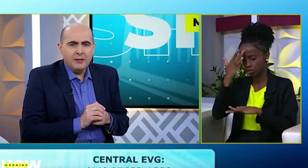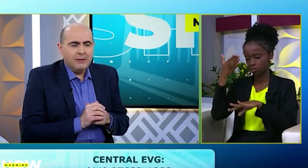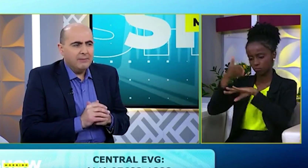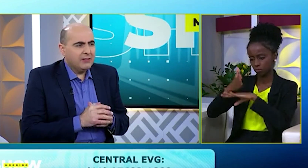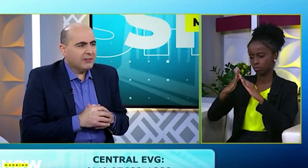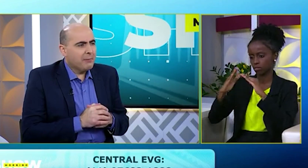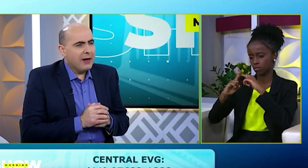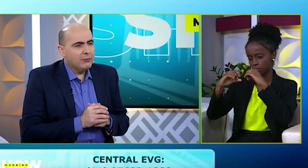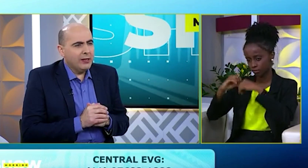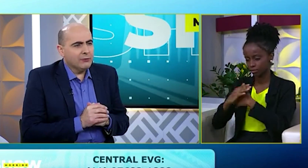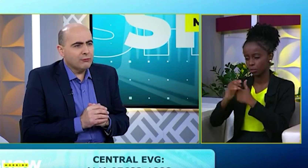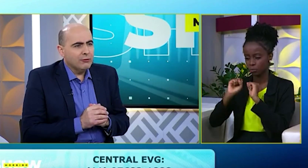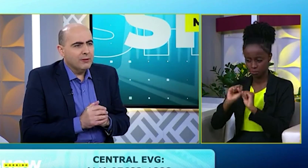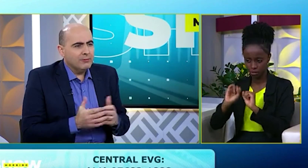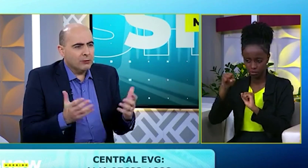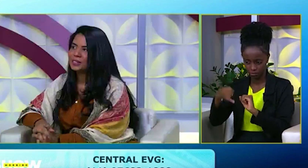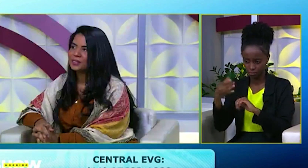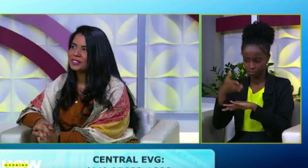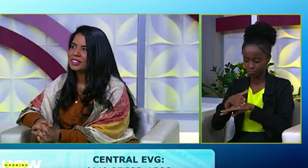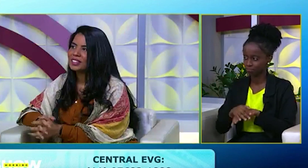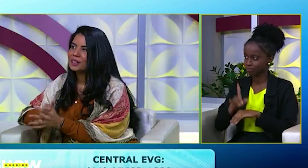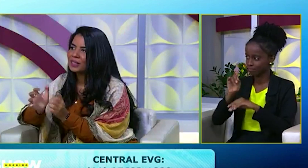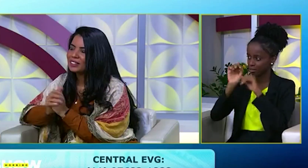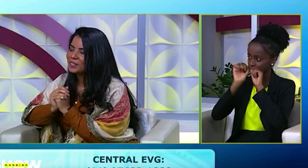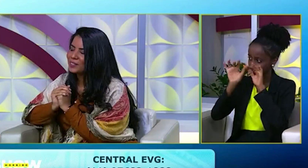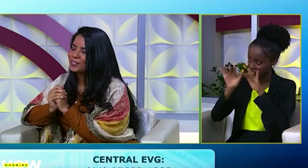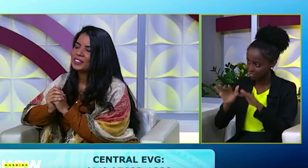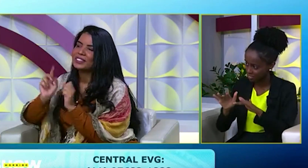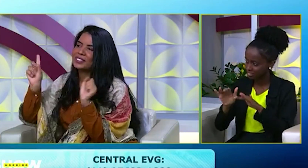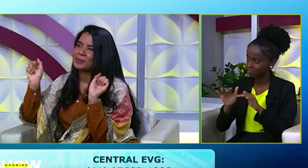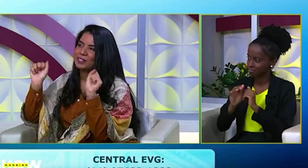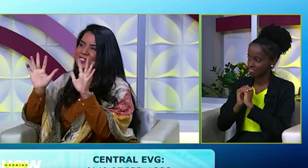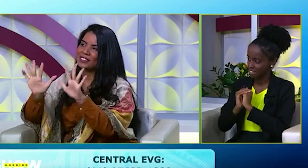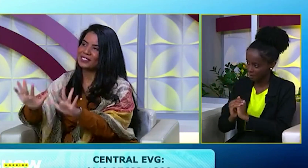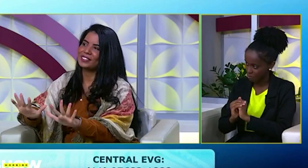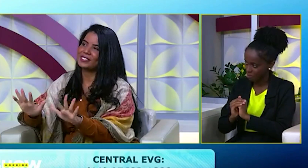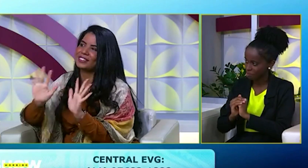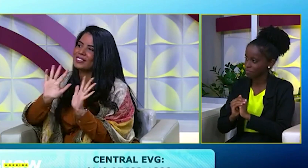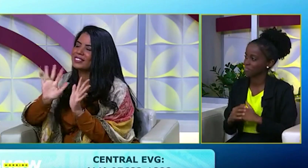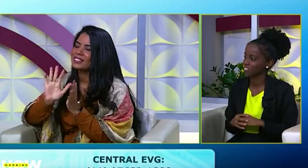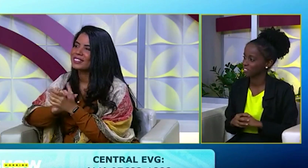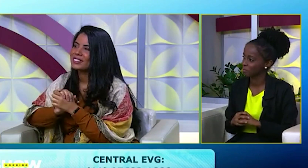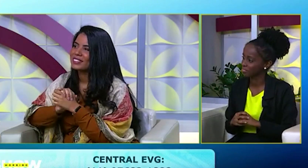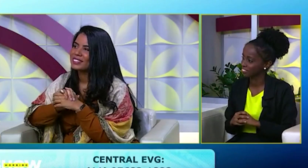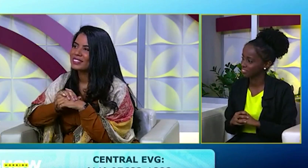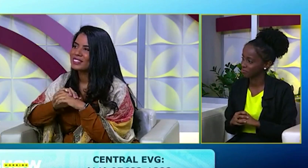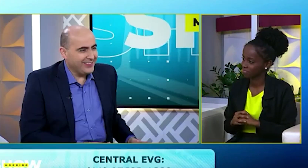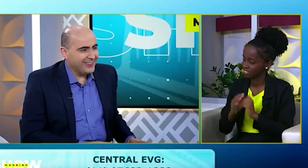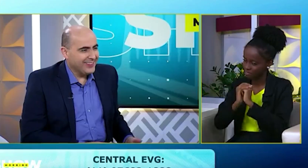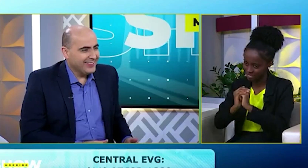parte Desse trabalho, Não é isso? Deus abençoe Tuani, Deus abençoe Pâmela E Deus abençoe todos